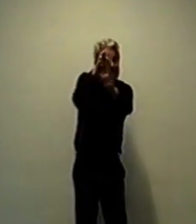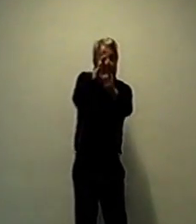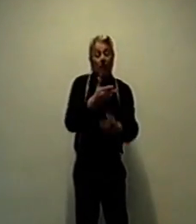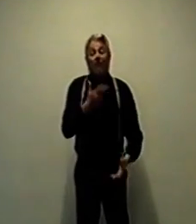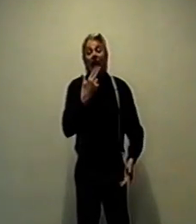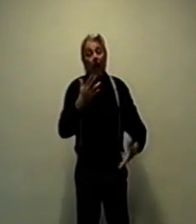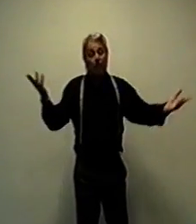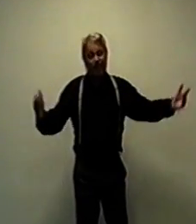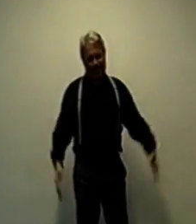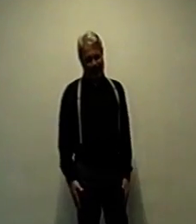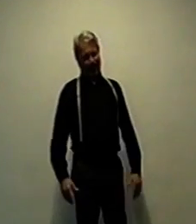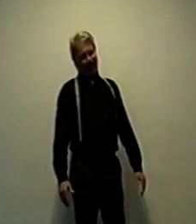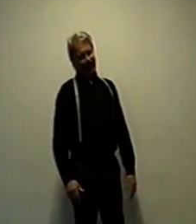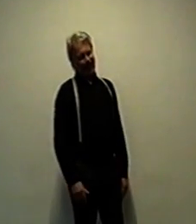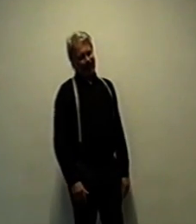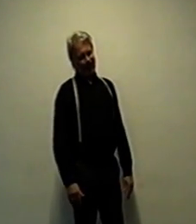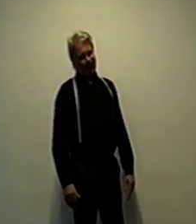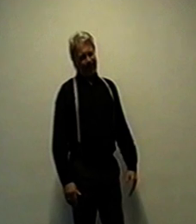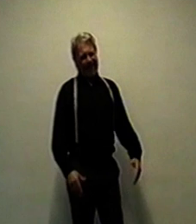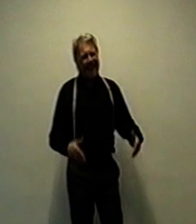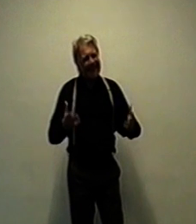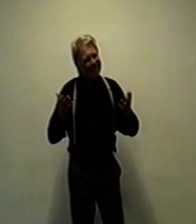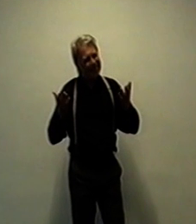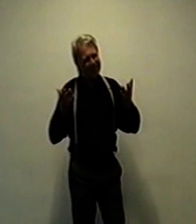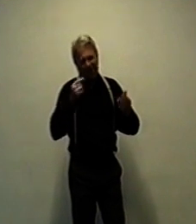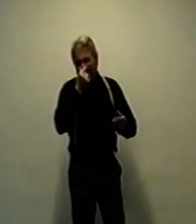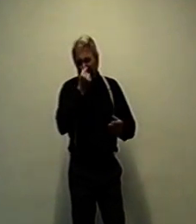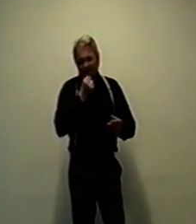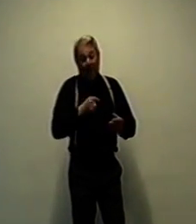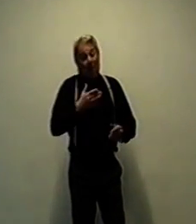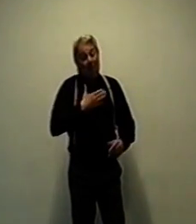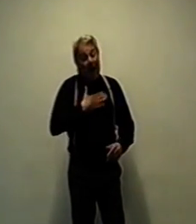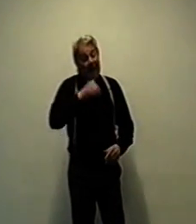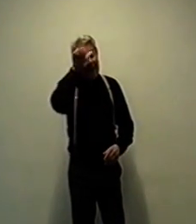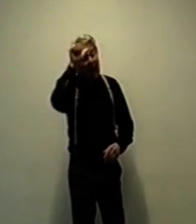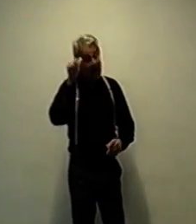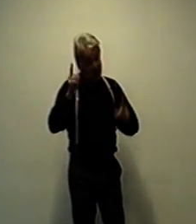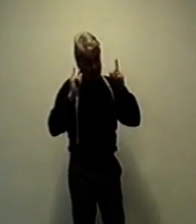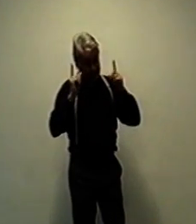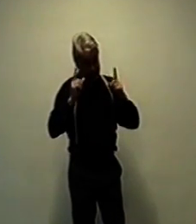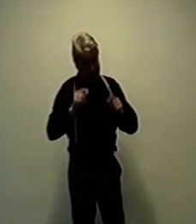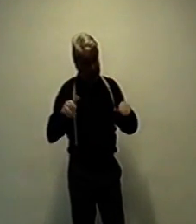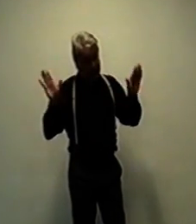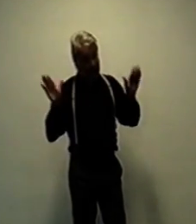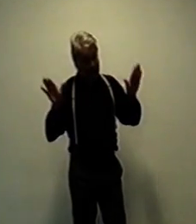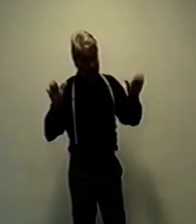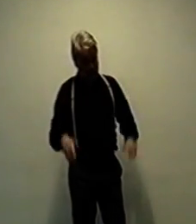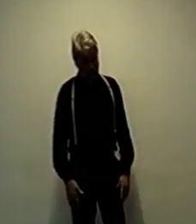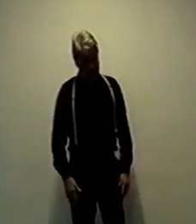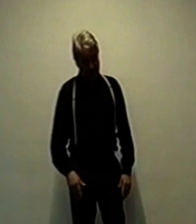der das Auge erfüllte und die Hand bewegte? Ich habe ihnen mehrmals gesagt, dass ich Gabrilo